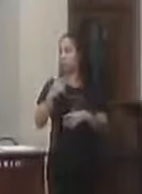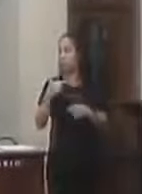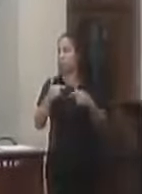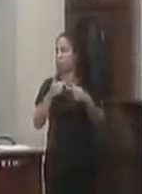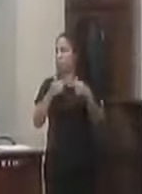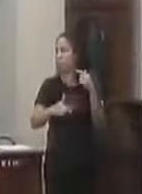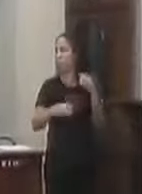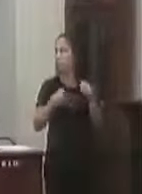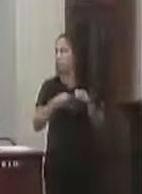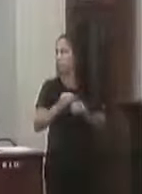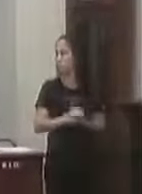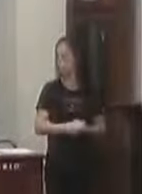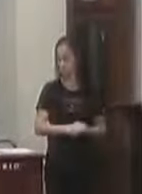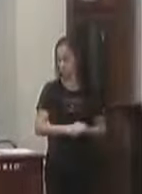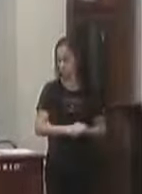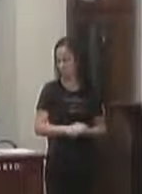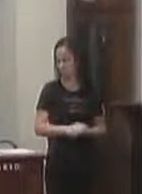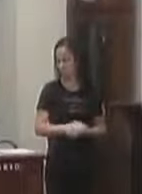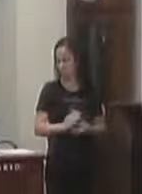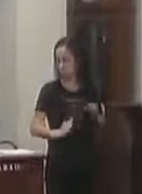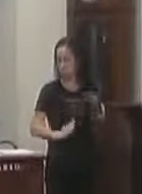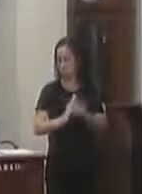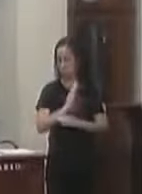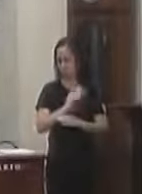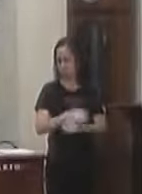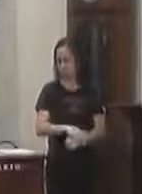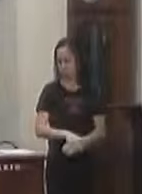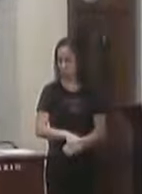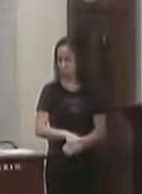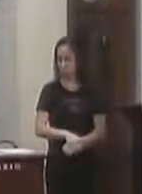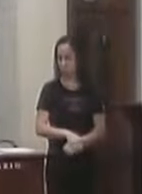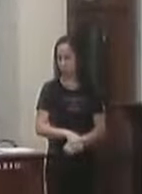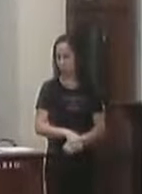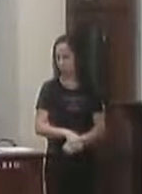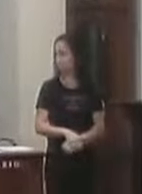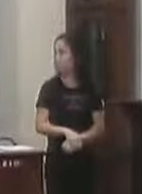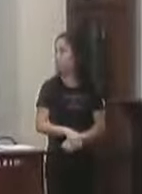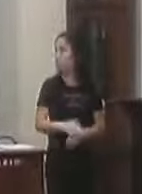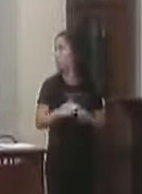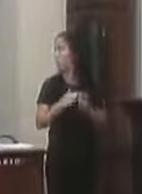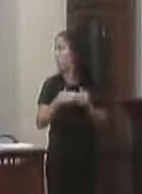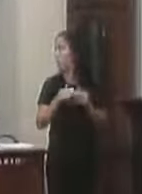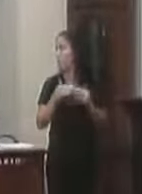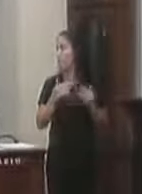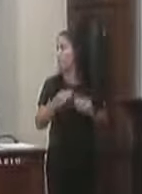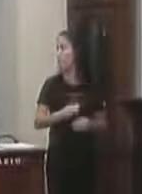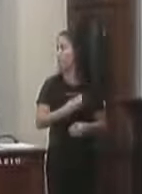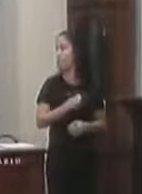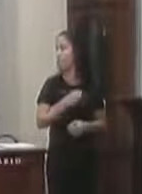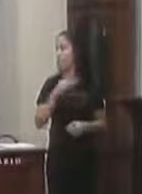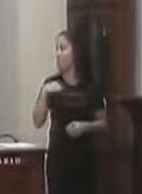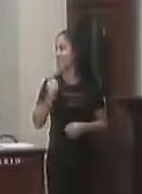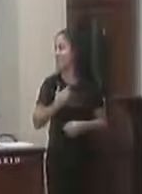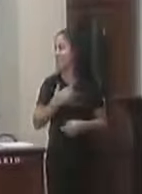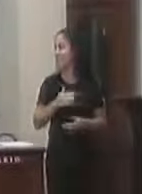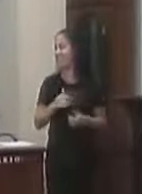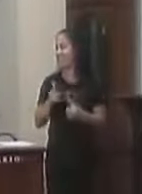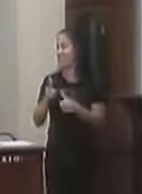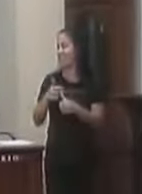quem se oponha Aprovada Peço a presença do nosso